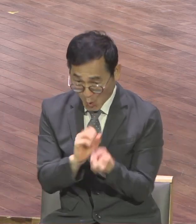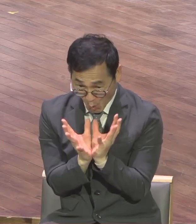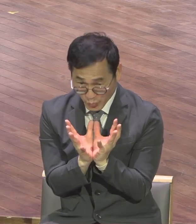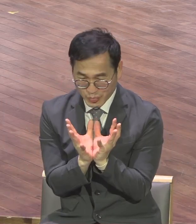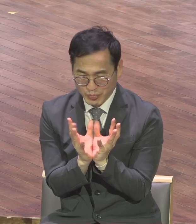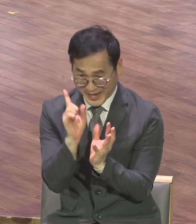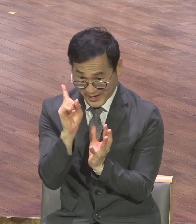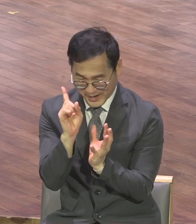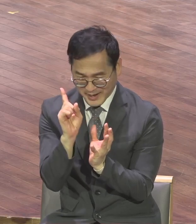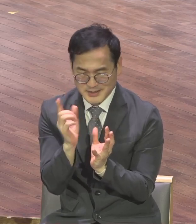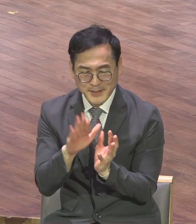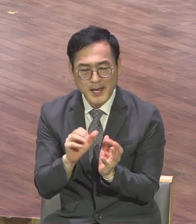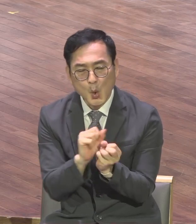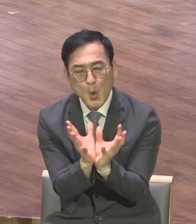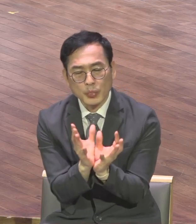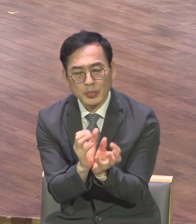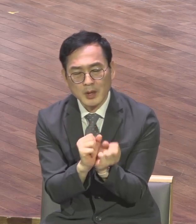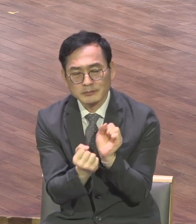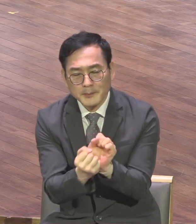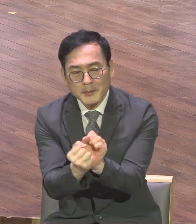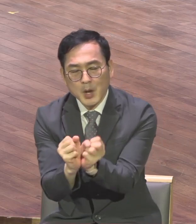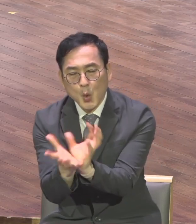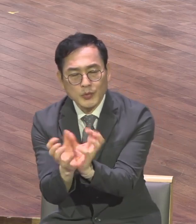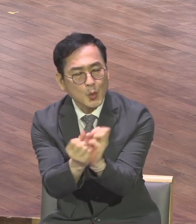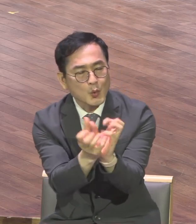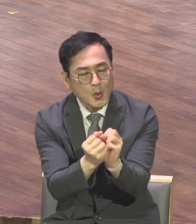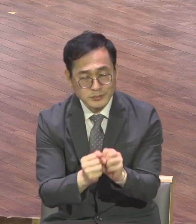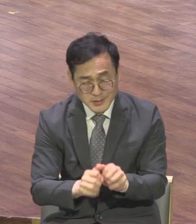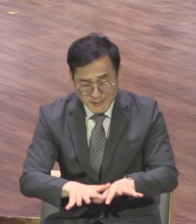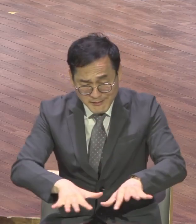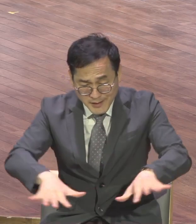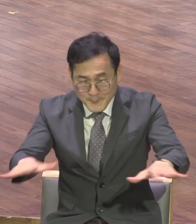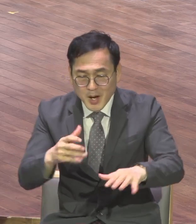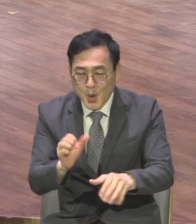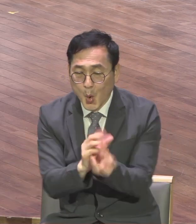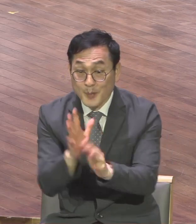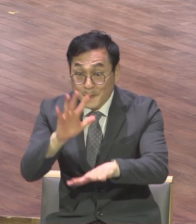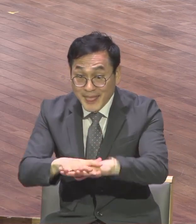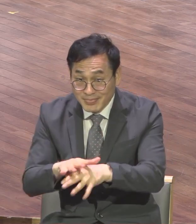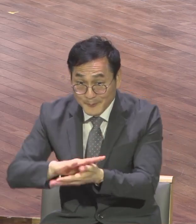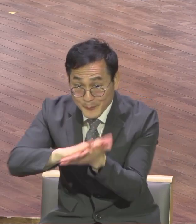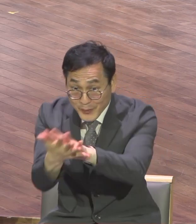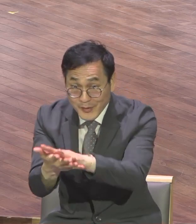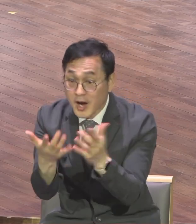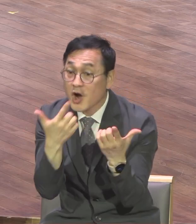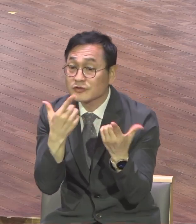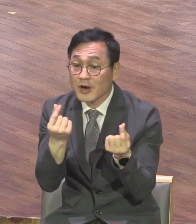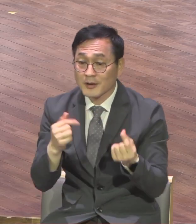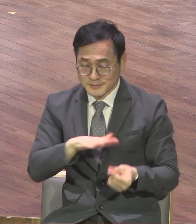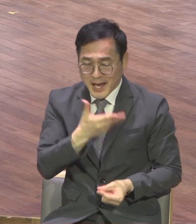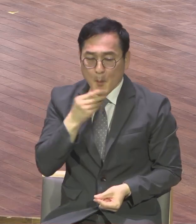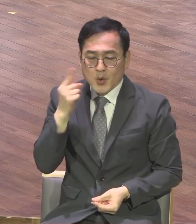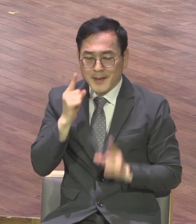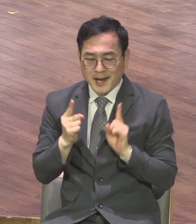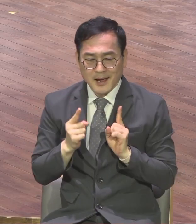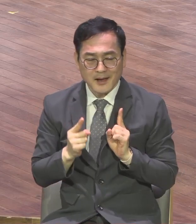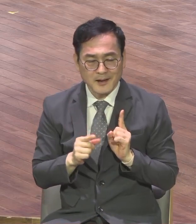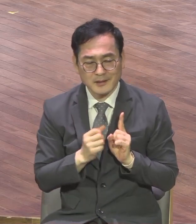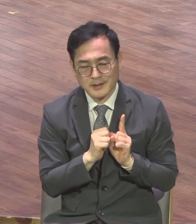하는 그 사명이 있습니다 여러분 한 사람이 정말 중요합니다 여러분 한 사람이 나는 있으나 말하는 존재다 그 불신앙이에요